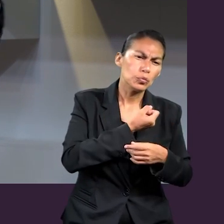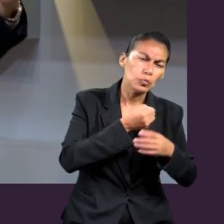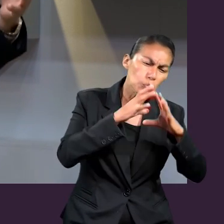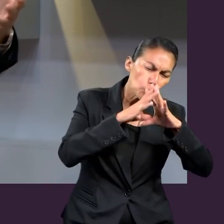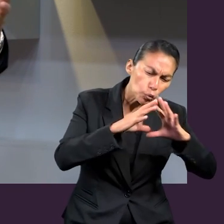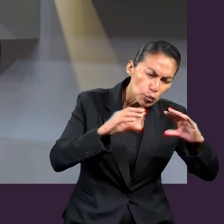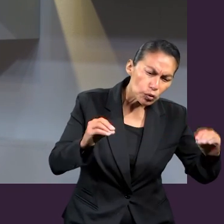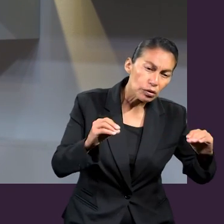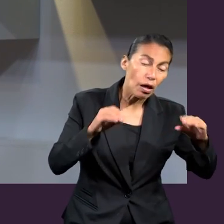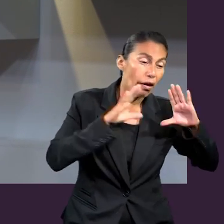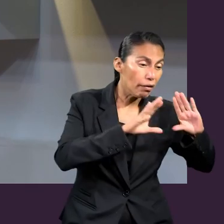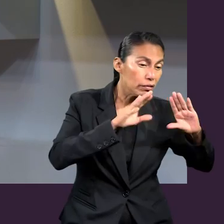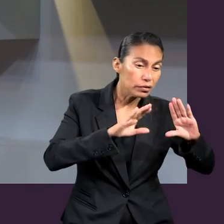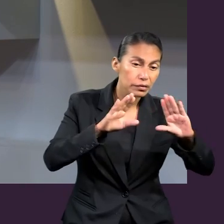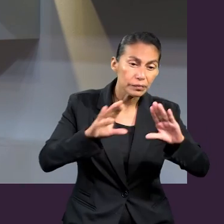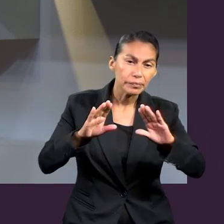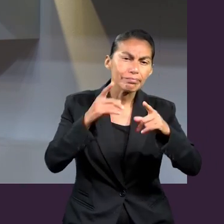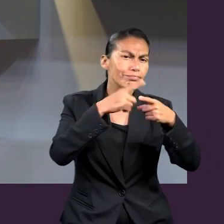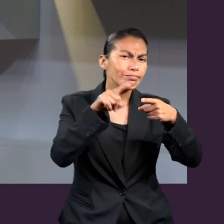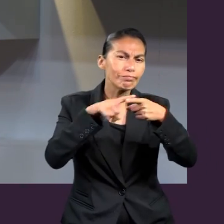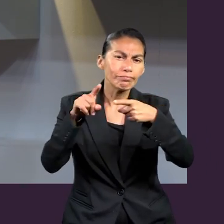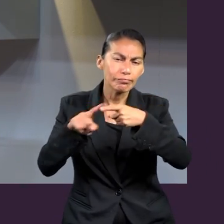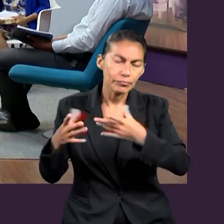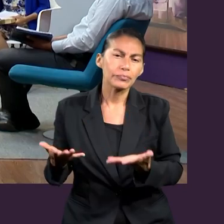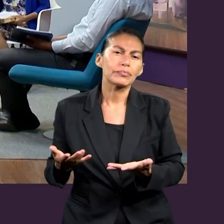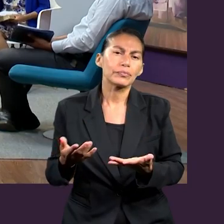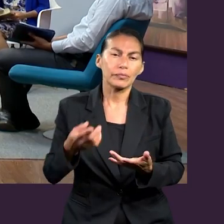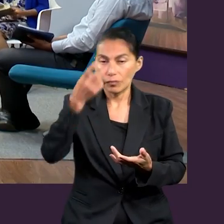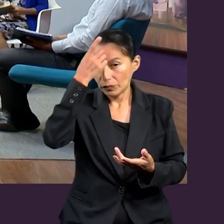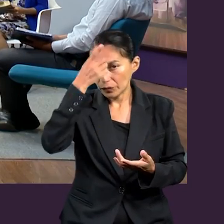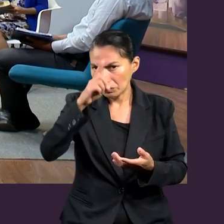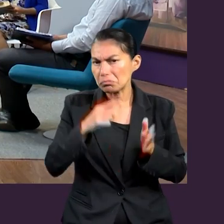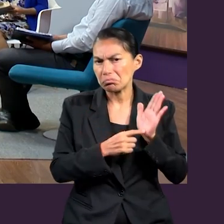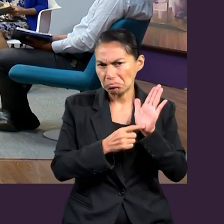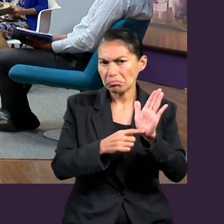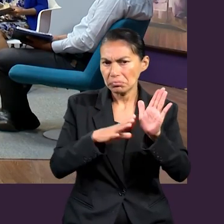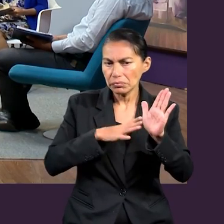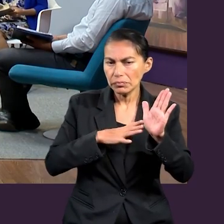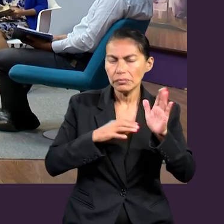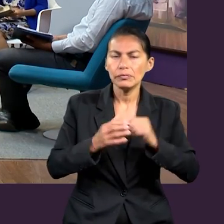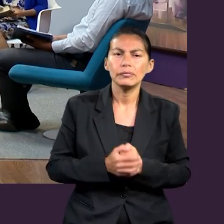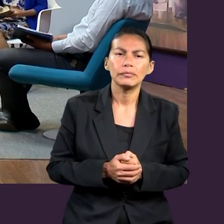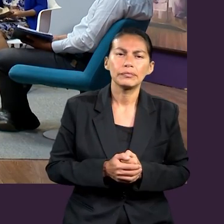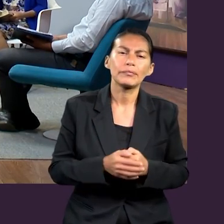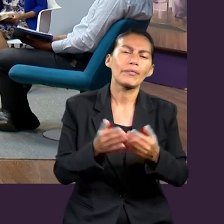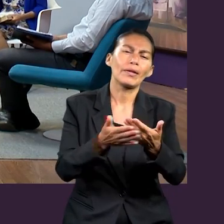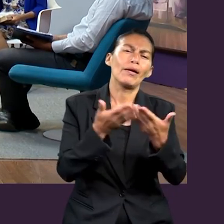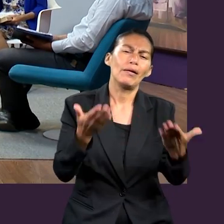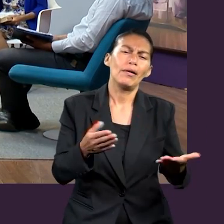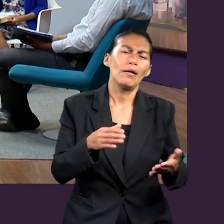enseñanza, otros dones, ¿verdad? Que se mencionan. Ahora, Ligieni, me gustaría que tú nos mencionaras,